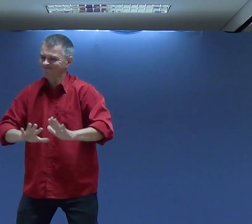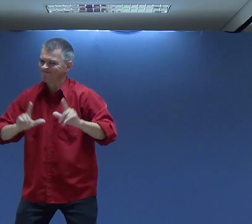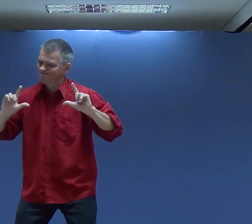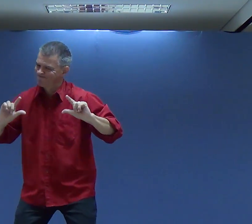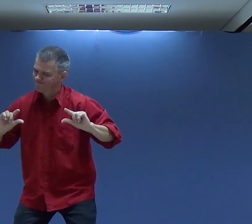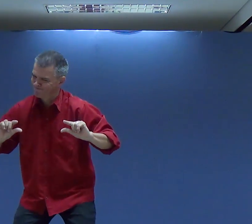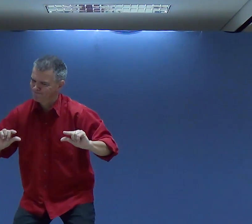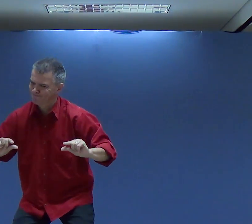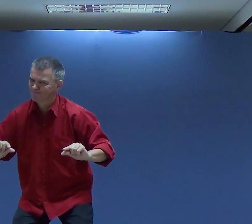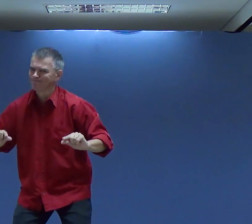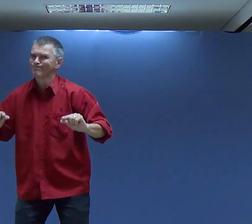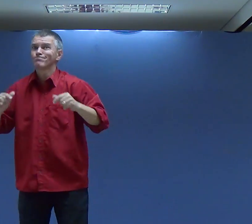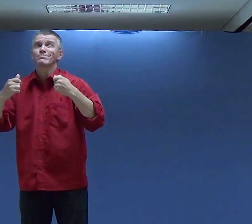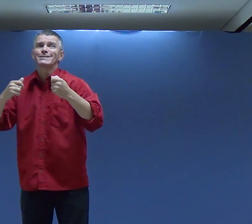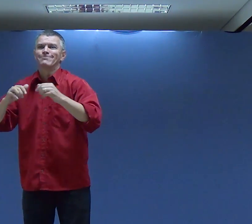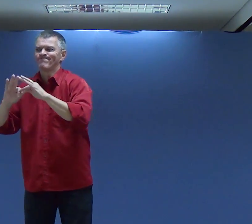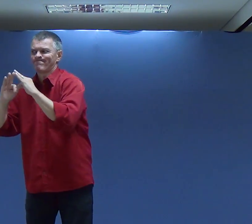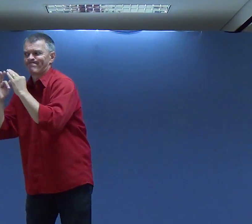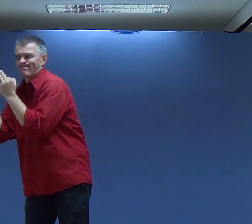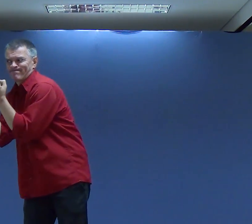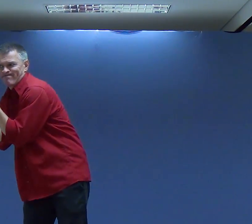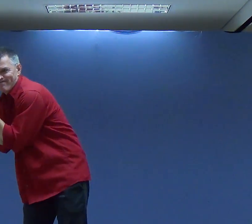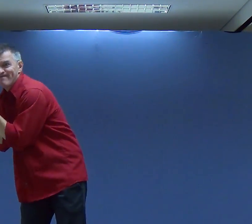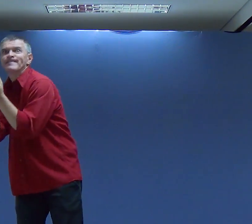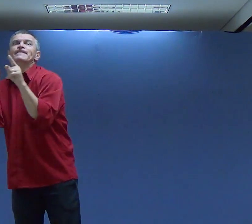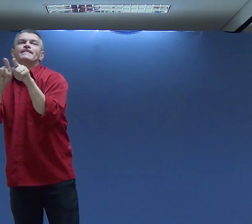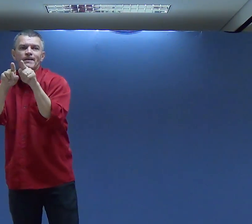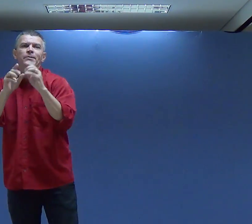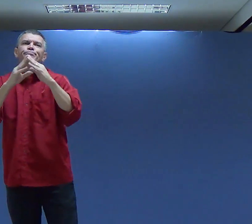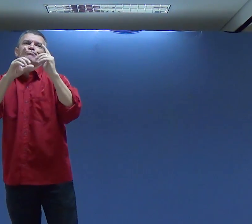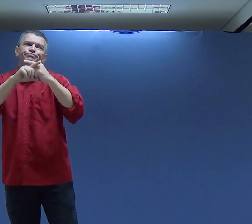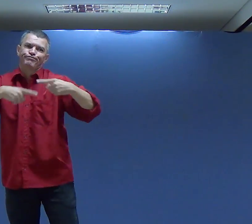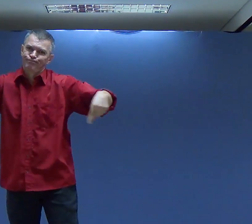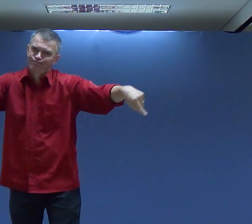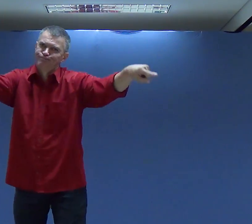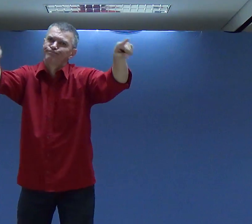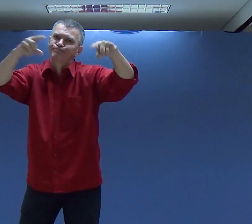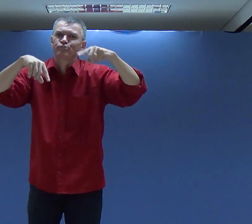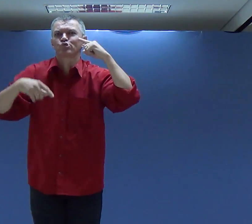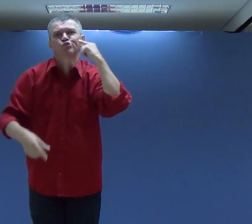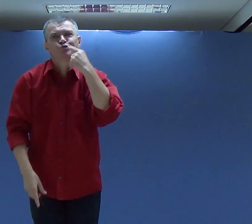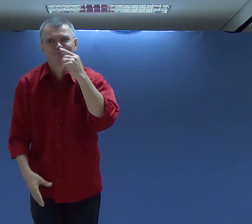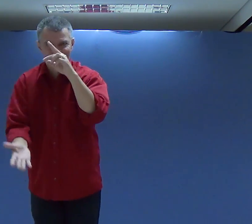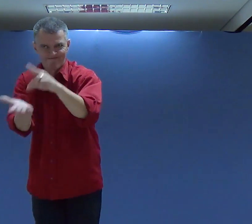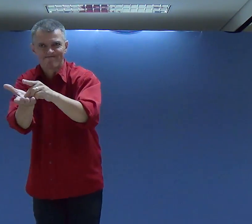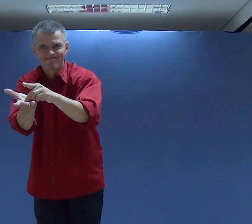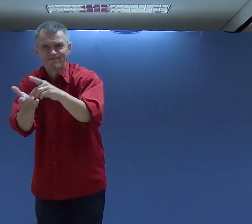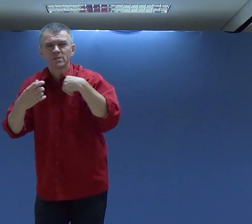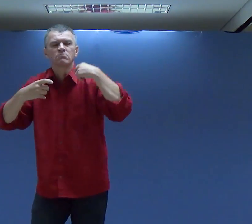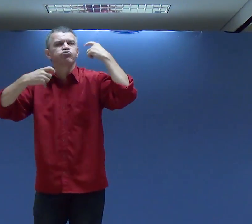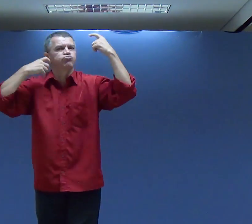Para que não haja prejuízo Mas eu preciso Diminuir minha agenda Para cuidar da minha família Também da minha igreja